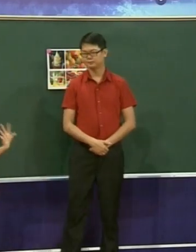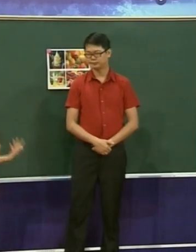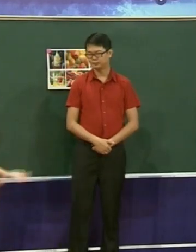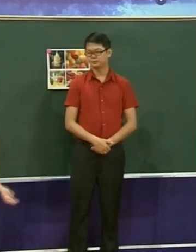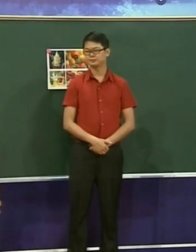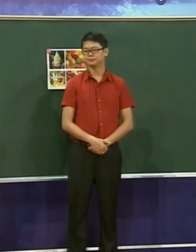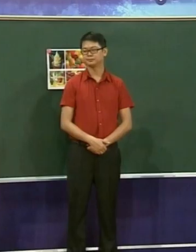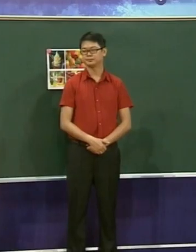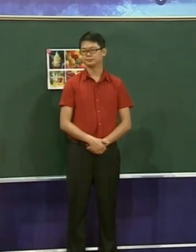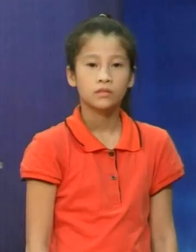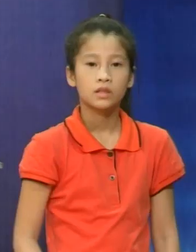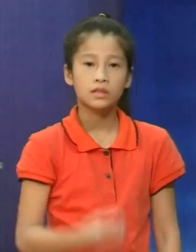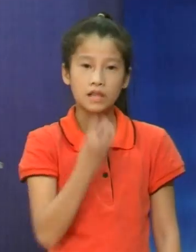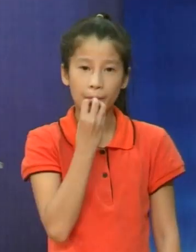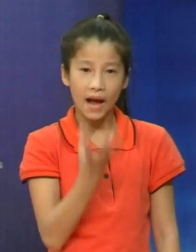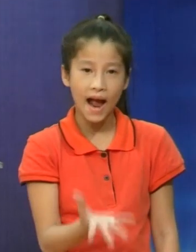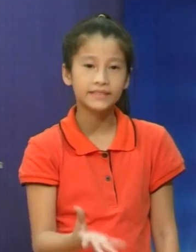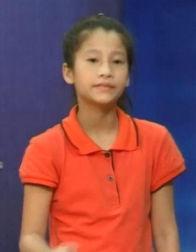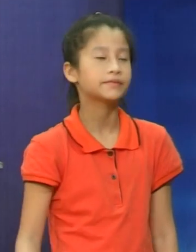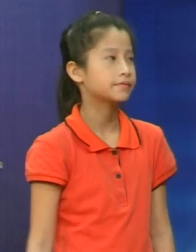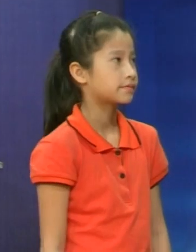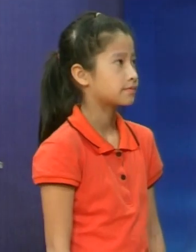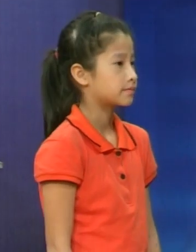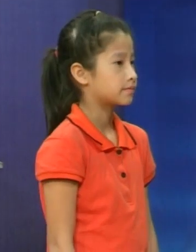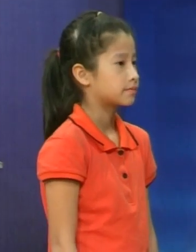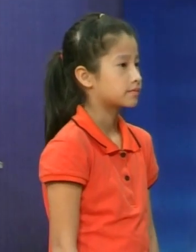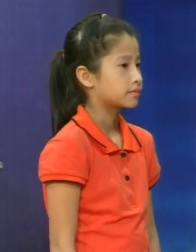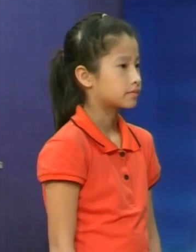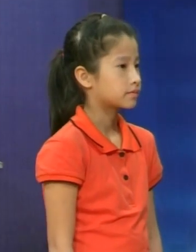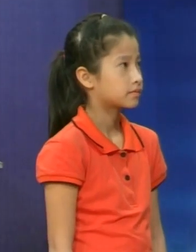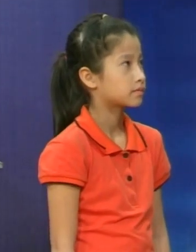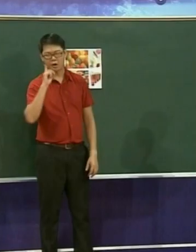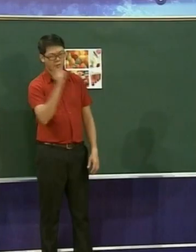À bạn Tâm vui À bạn Tâm biết nói lời cảm ơn khi được bạn Hà giúp đỡ đấy